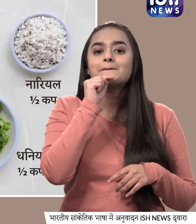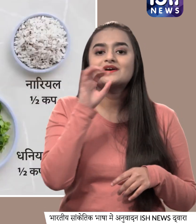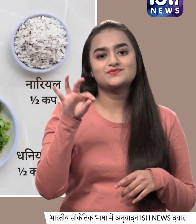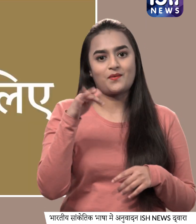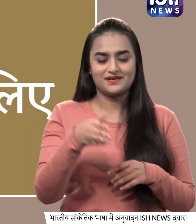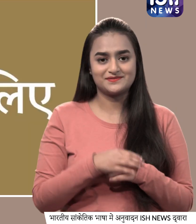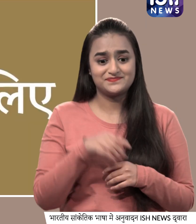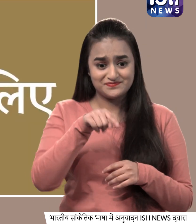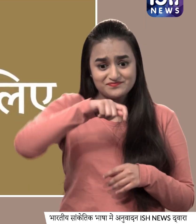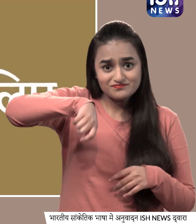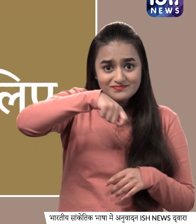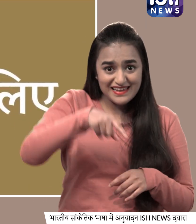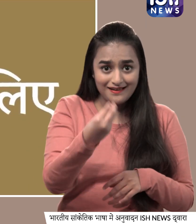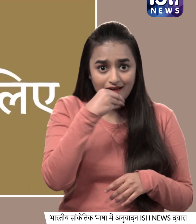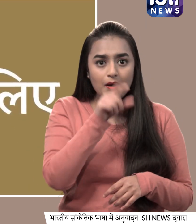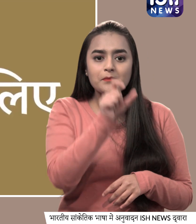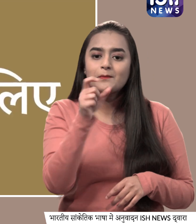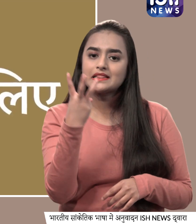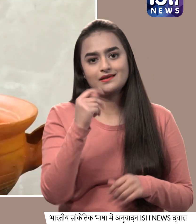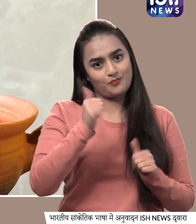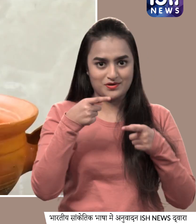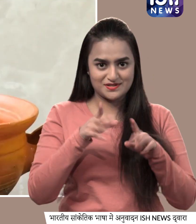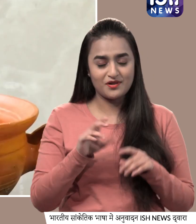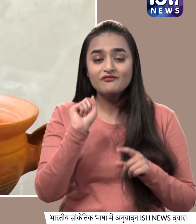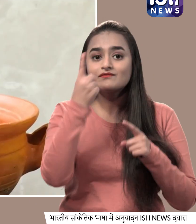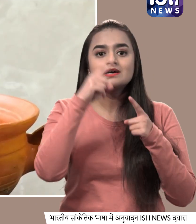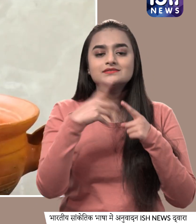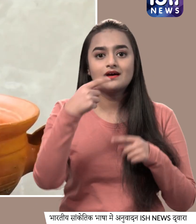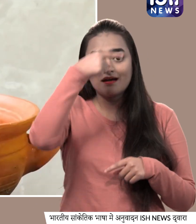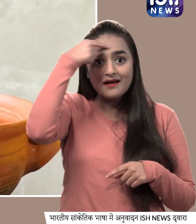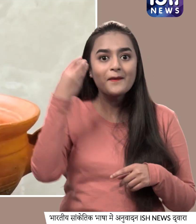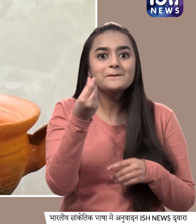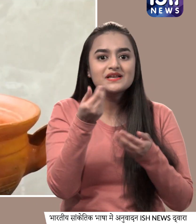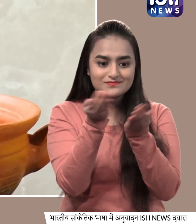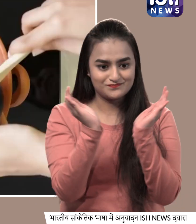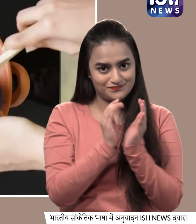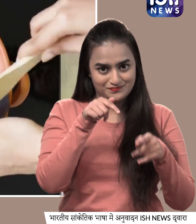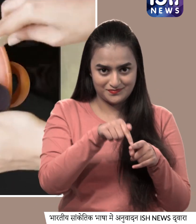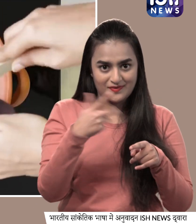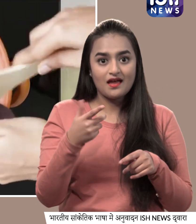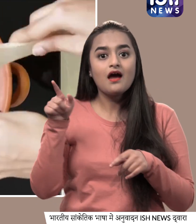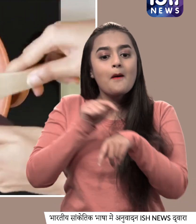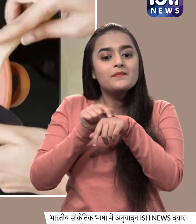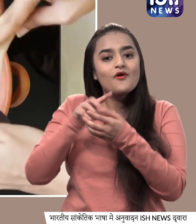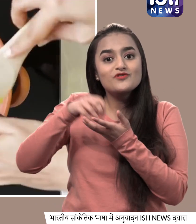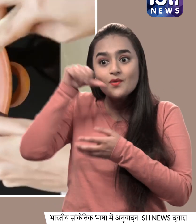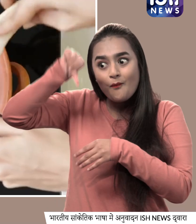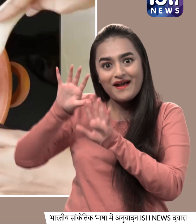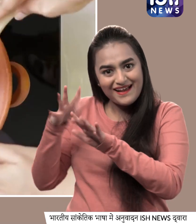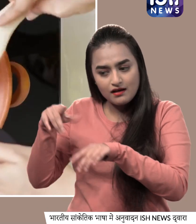नमक, ये रेसिपी तीन जनों को सर्फ करती है, सबसे पहले एक मिटी की हांडी लीजिए, उसमें भिगोई हुए ब्राउन चावल और 6 कप